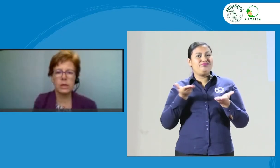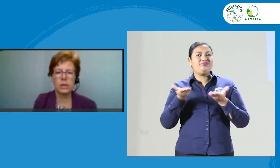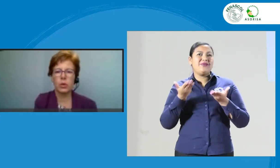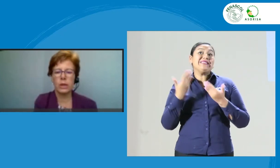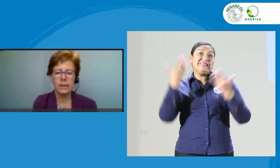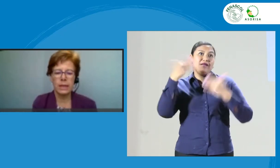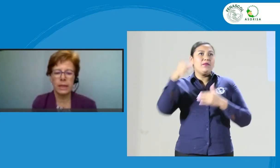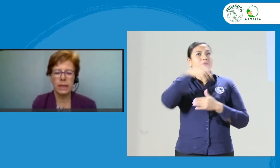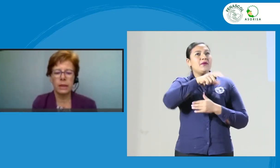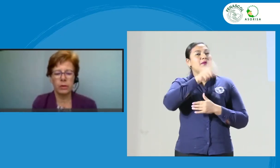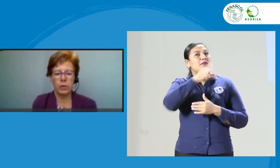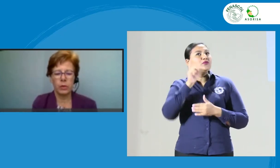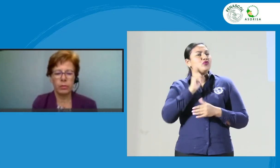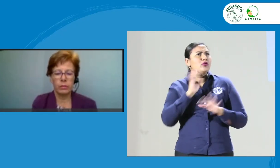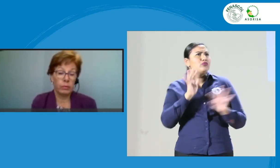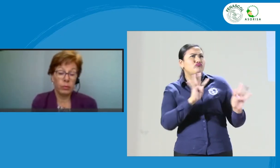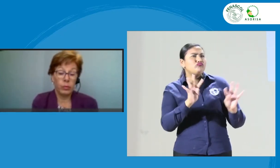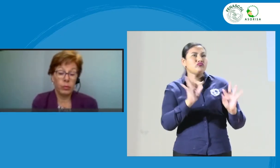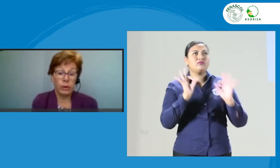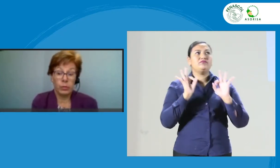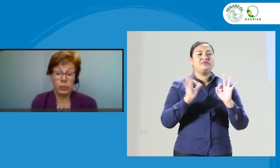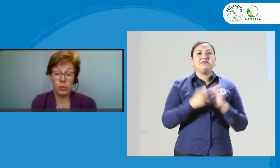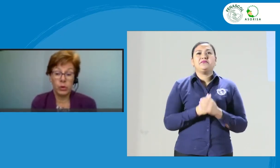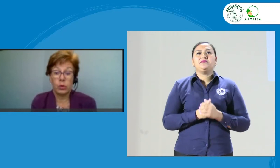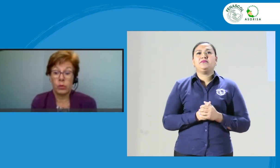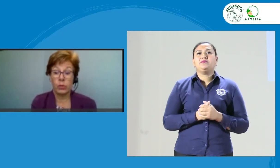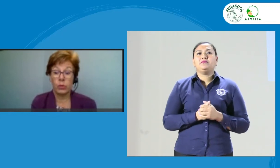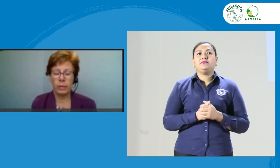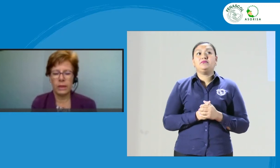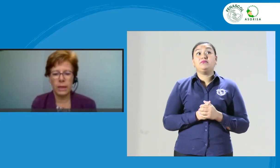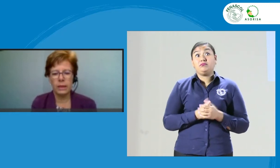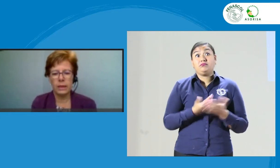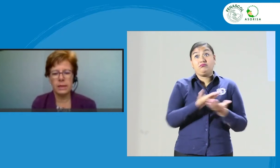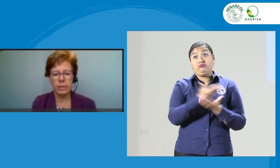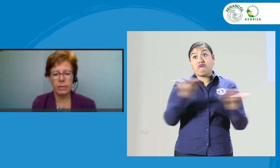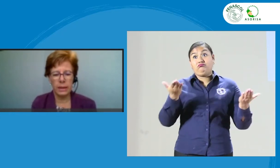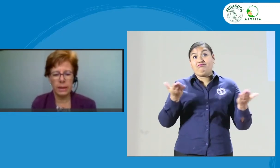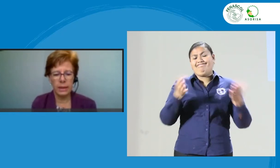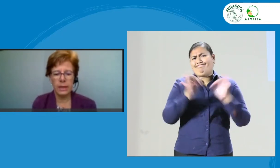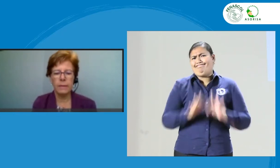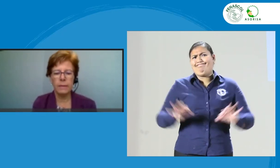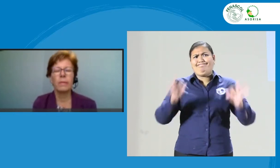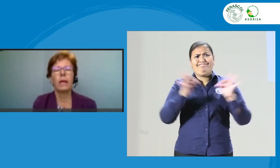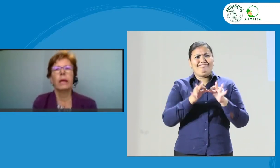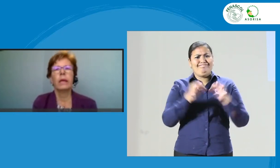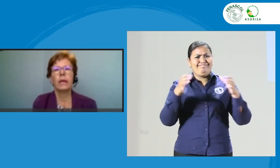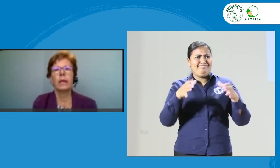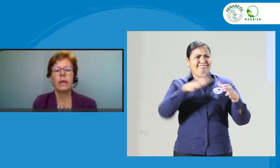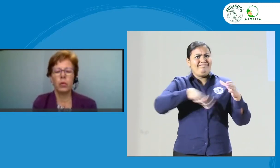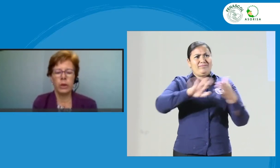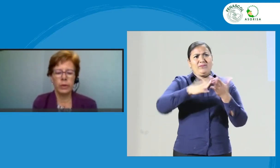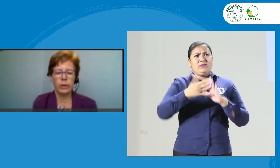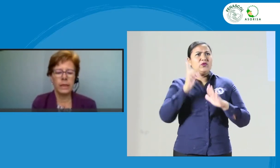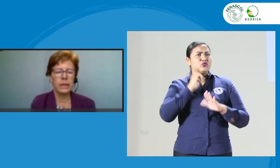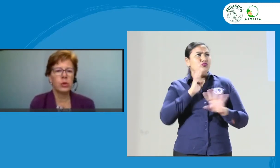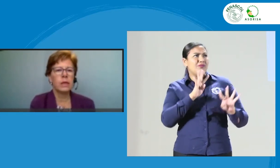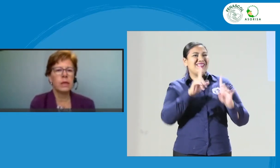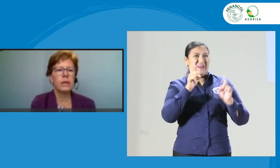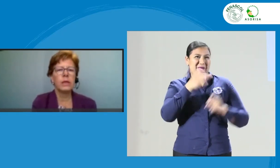sordas. un sector fundamental en esta parte de la ética. Y bueno, yo estaba diciendo